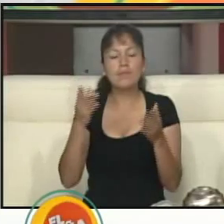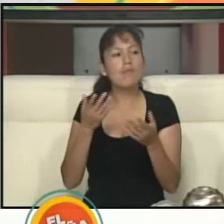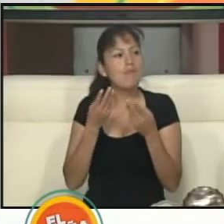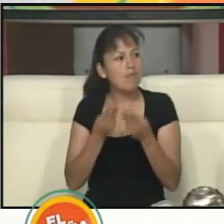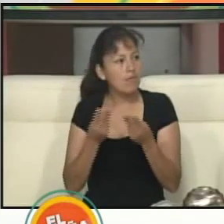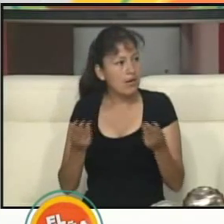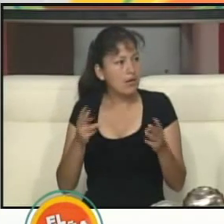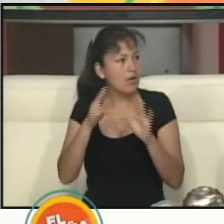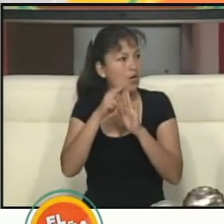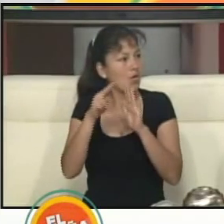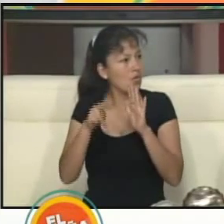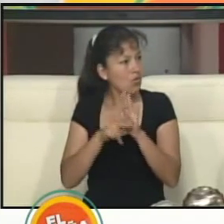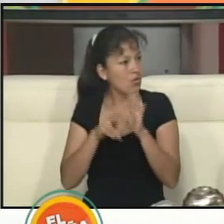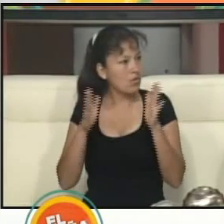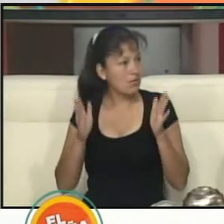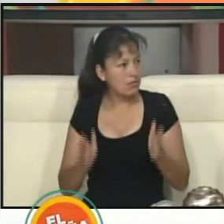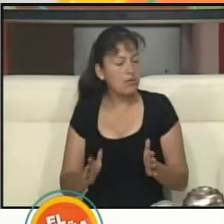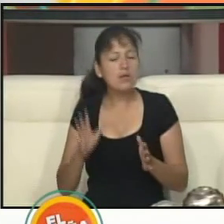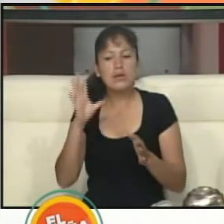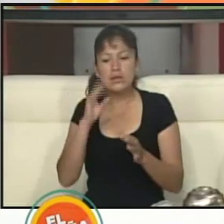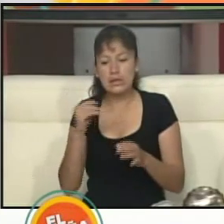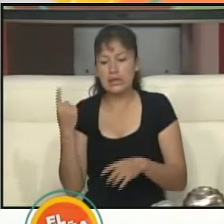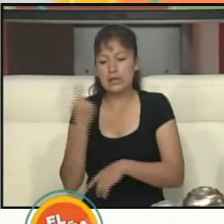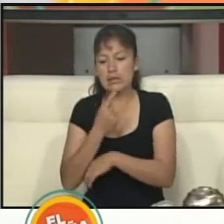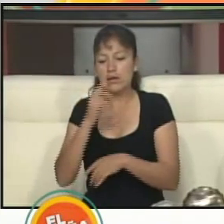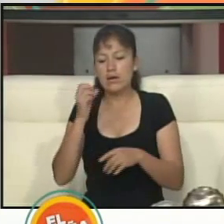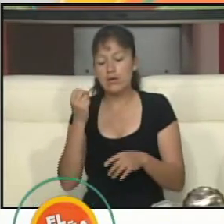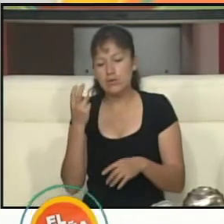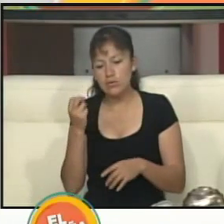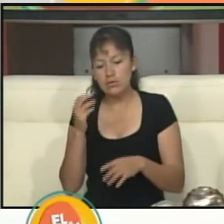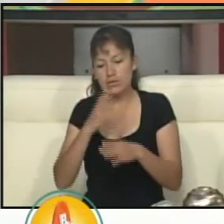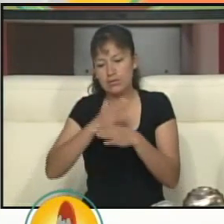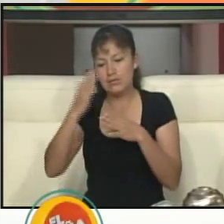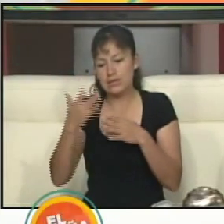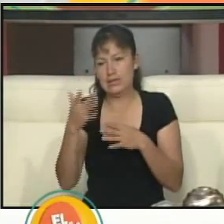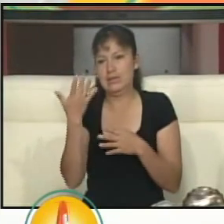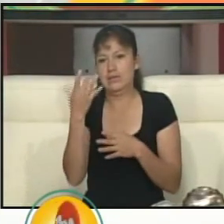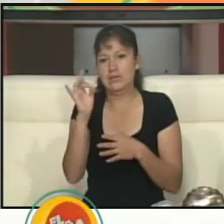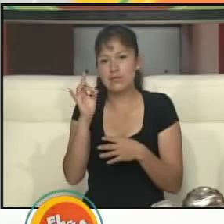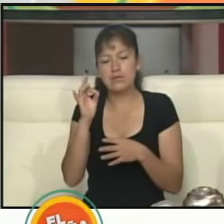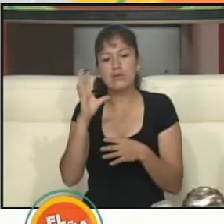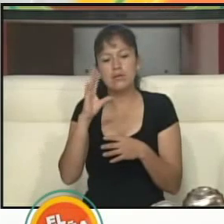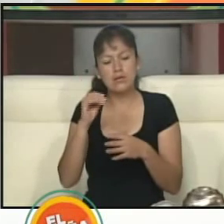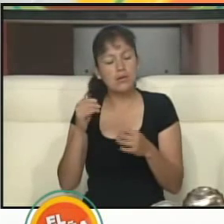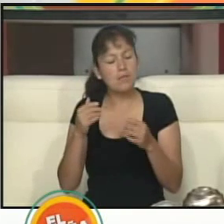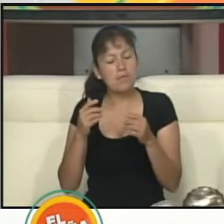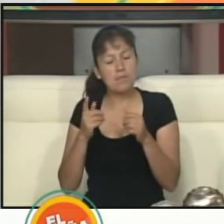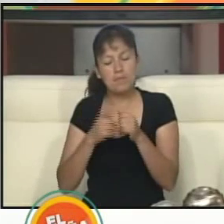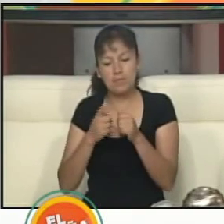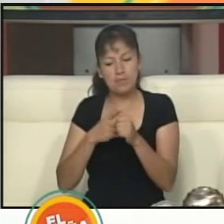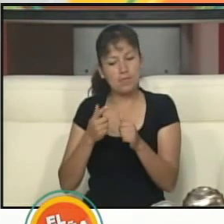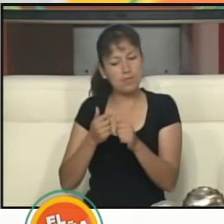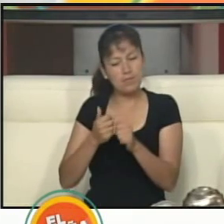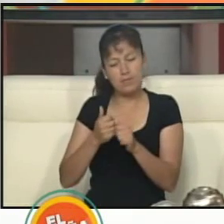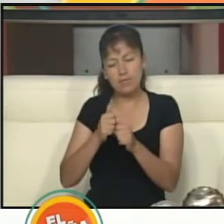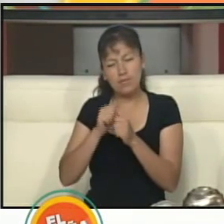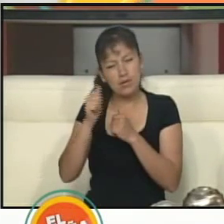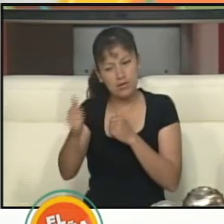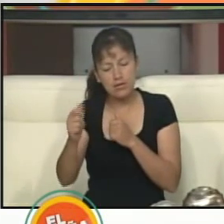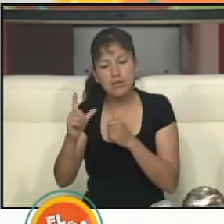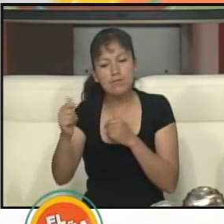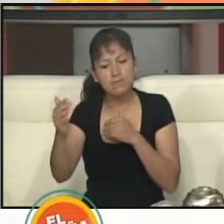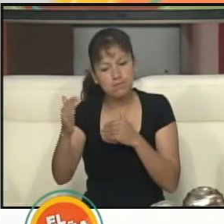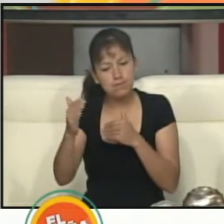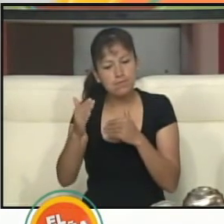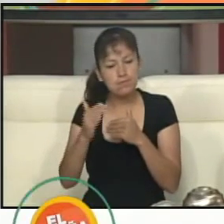a los notarios a partir del 12, concluimos el día 18, hemos empezado por lo más lejano y vamos a terminar lo más cercano. Bueno,